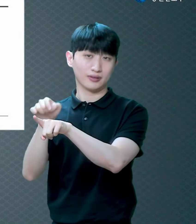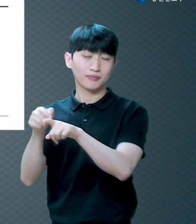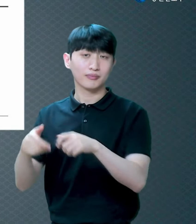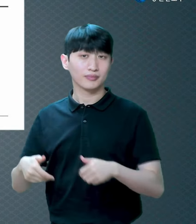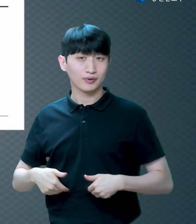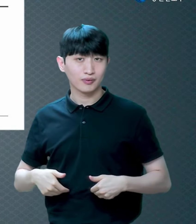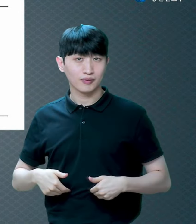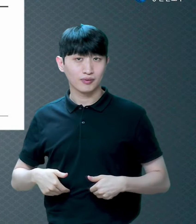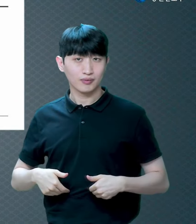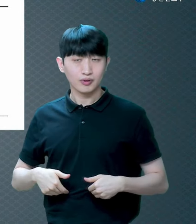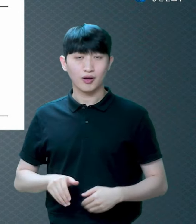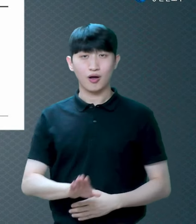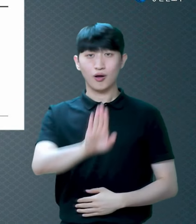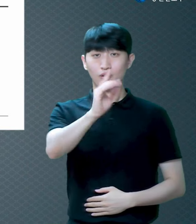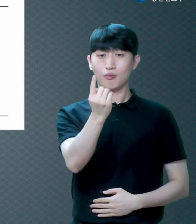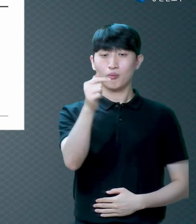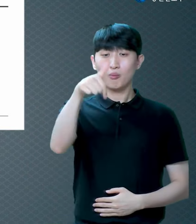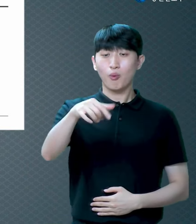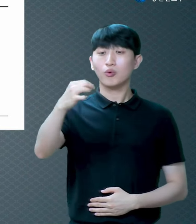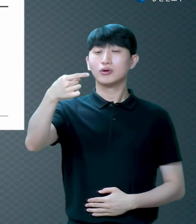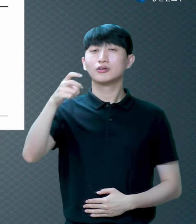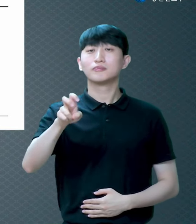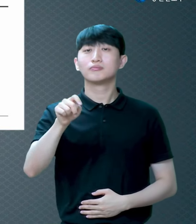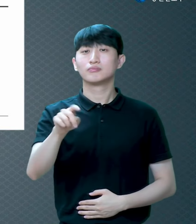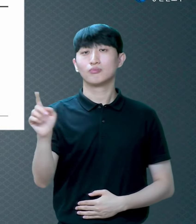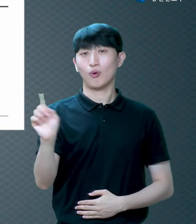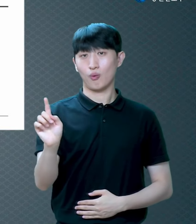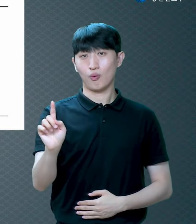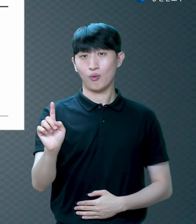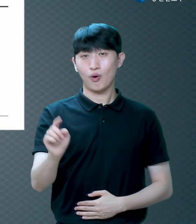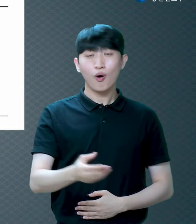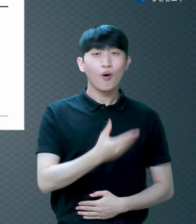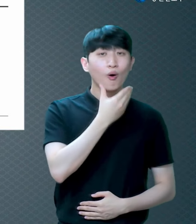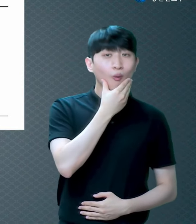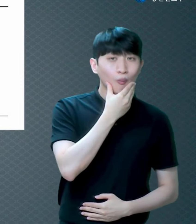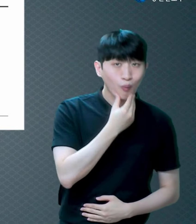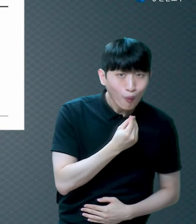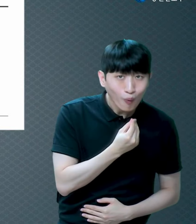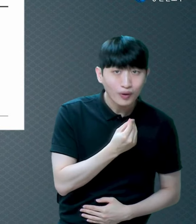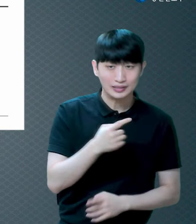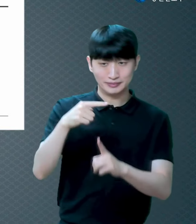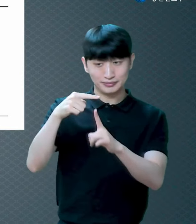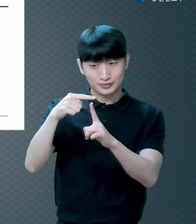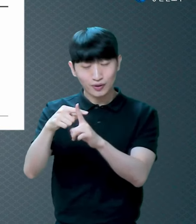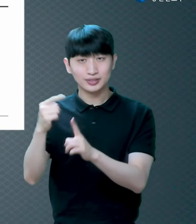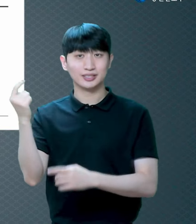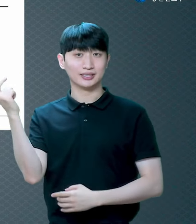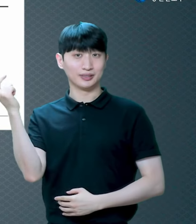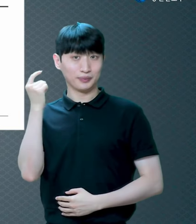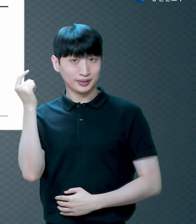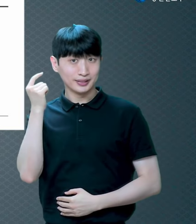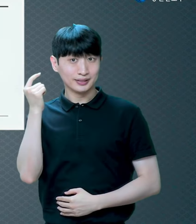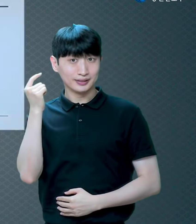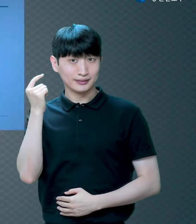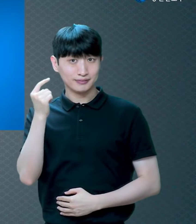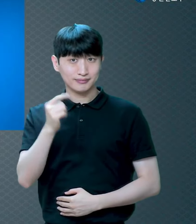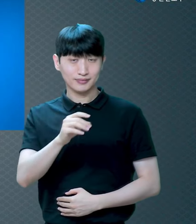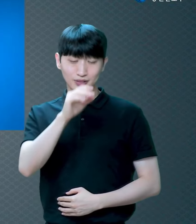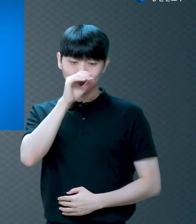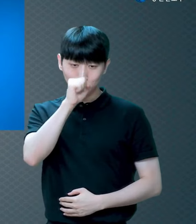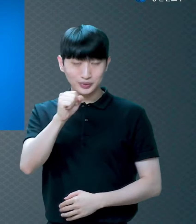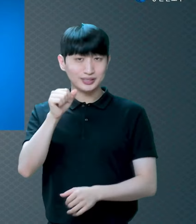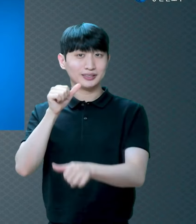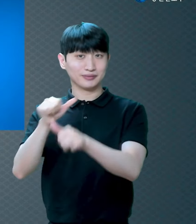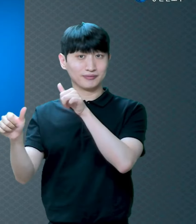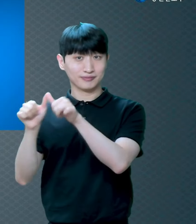도대체 뭐냐 복복자에다가 소리음자입니다 복된 소리 좋은 소식을